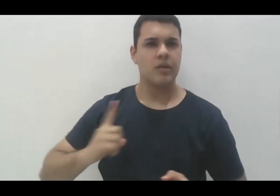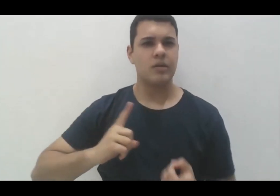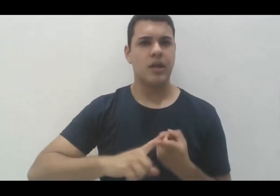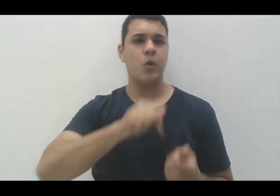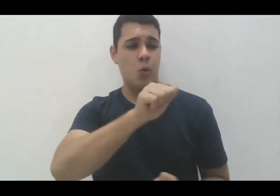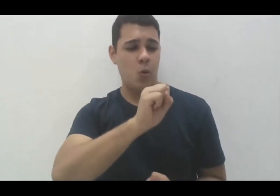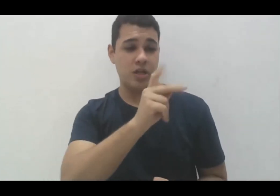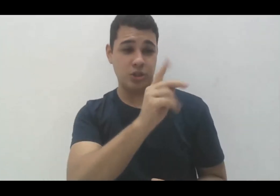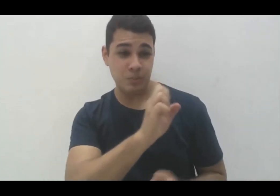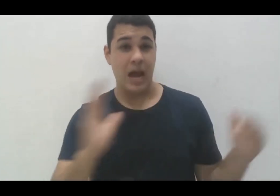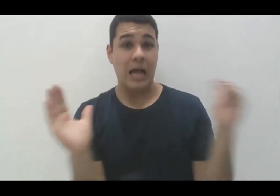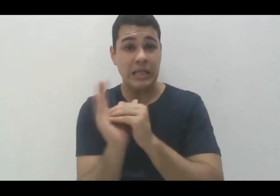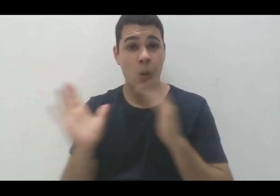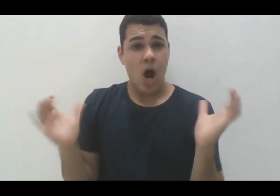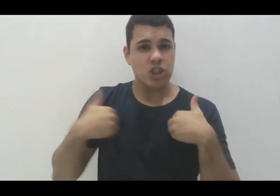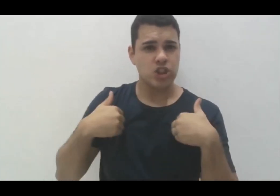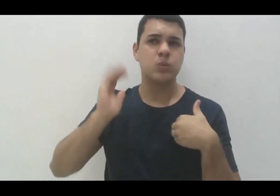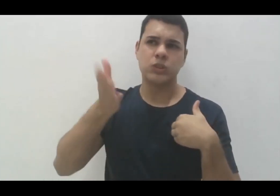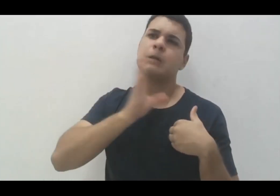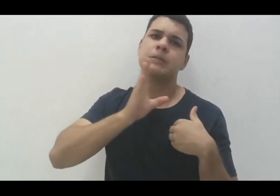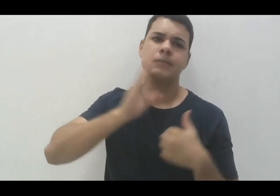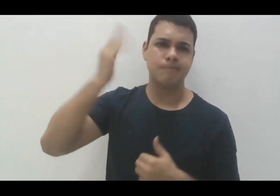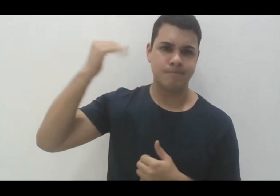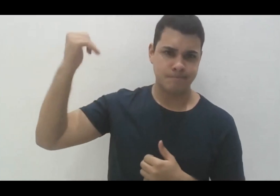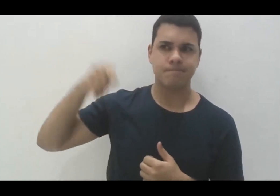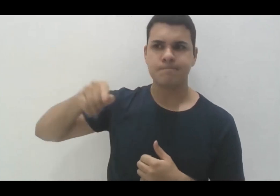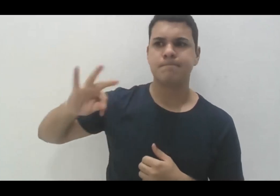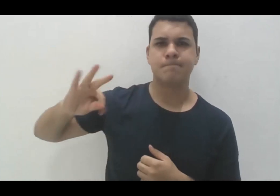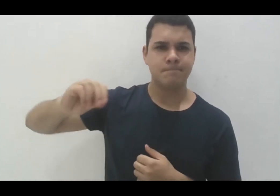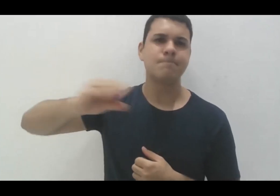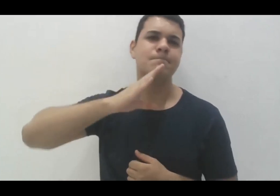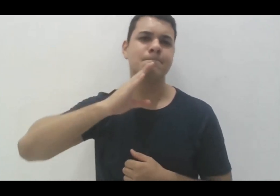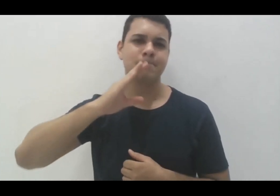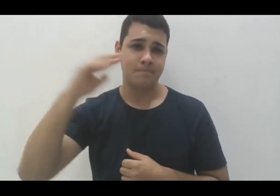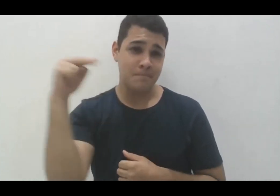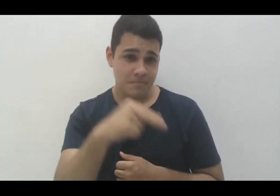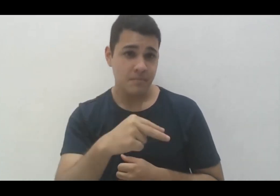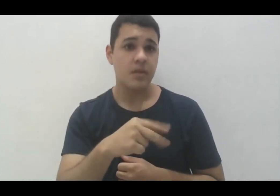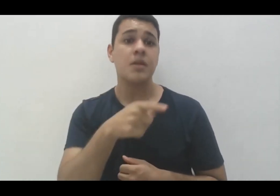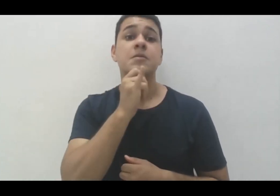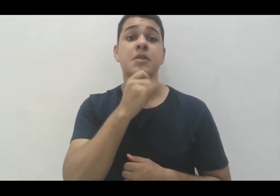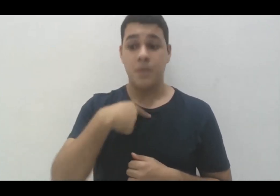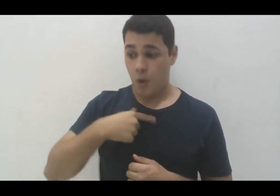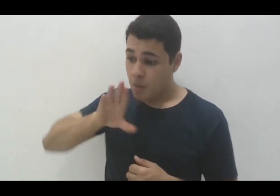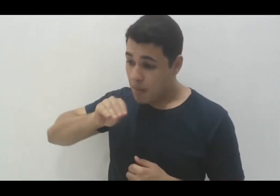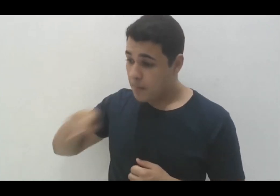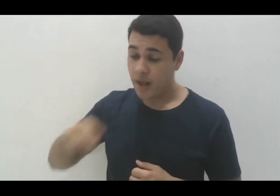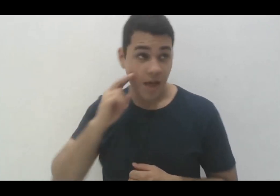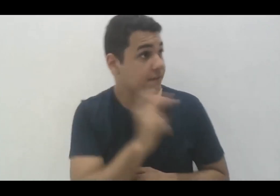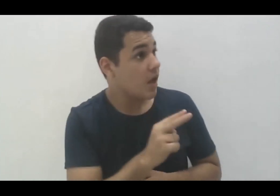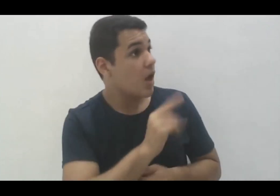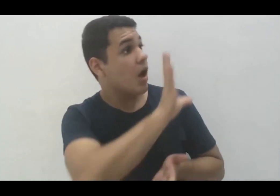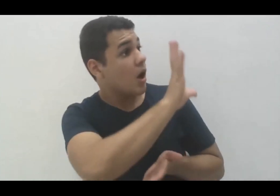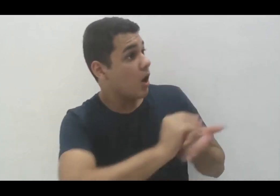autismo clássico, aquele que tem ecolalia, que repete aquilo que você fala, nós temos oito